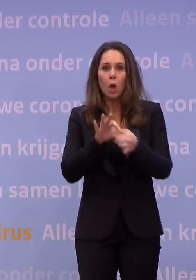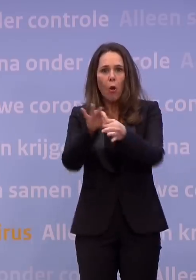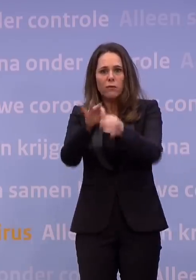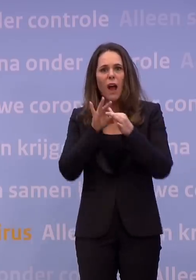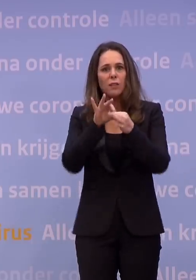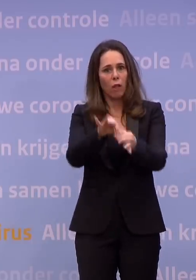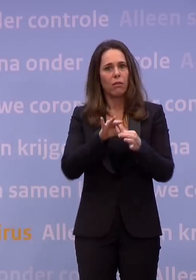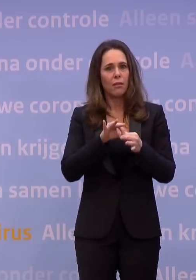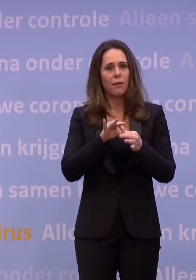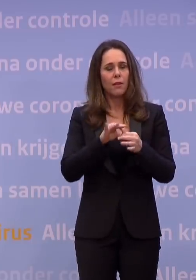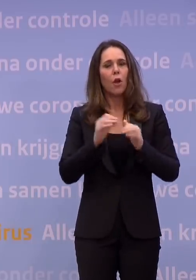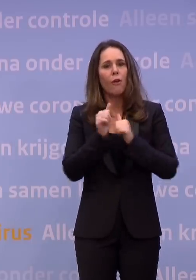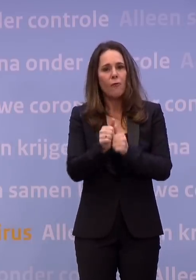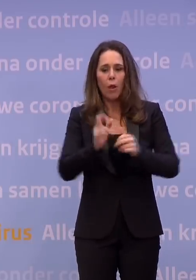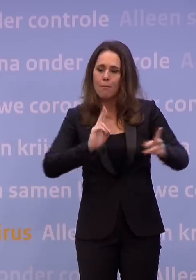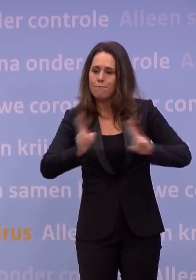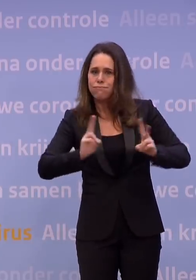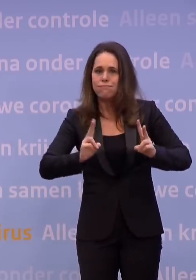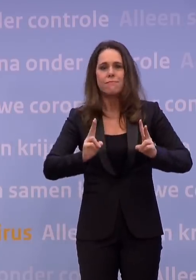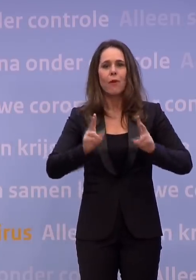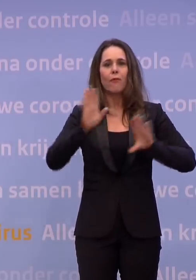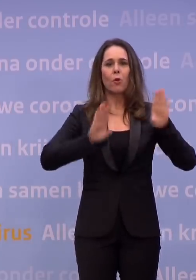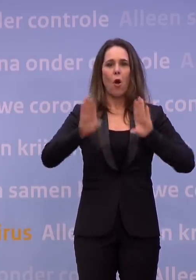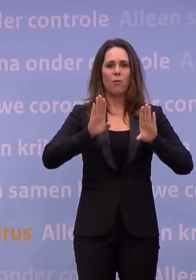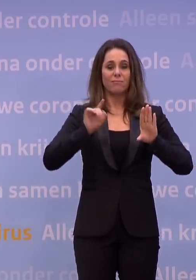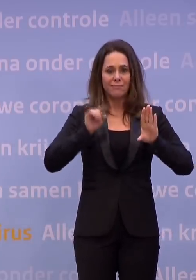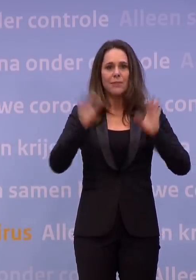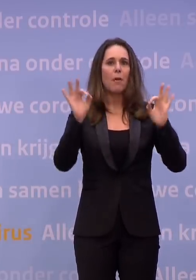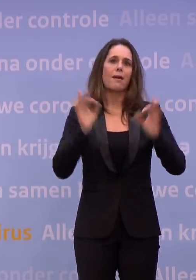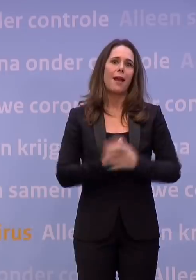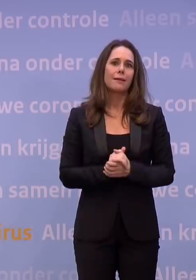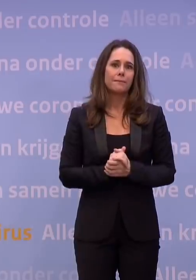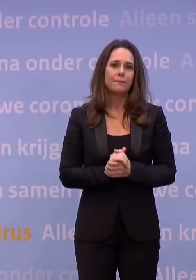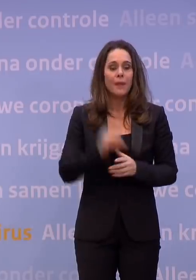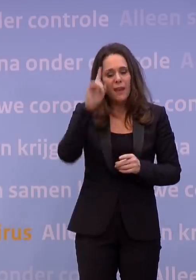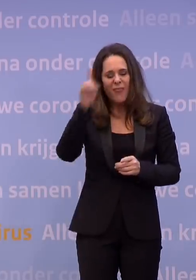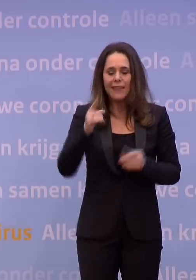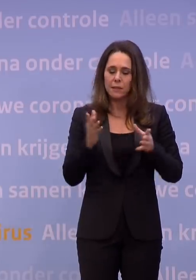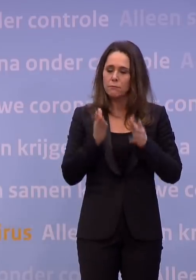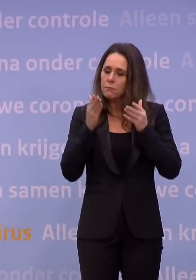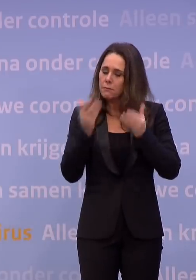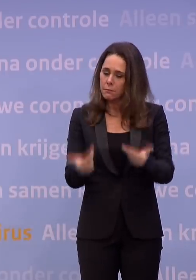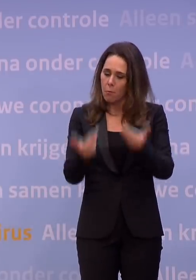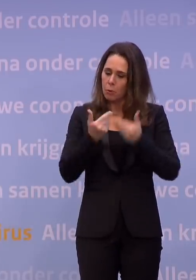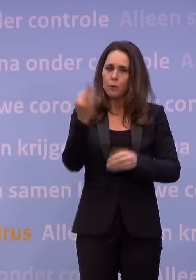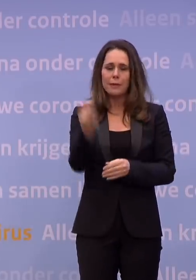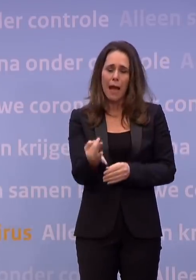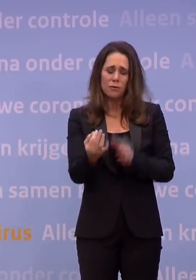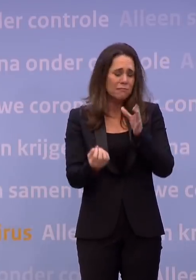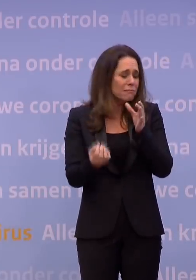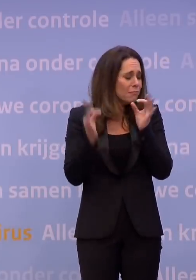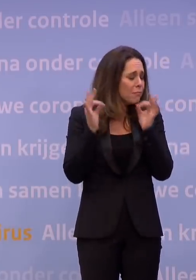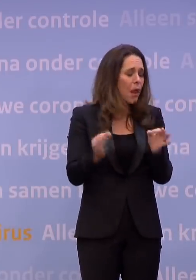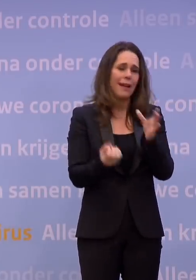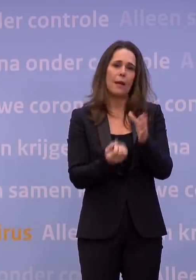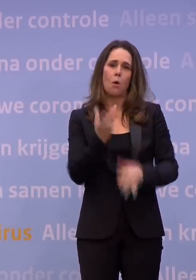want dat is en blijft de essentie. We weten namelijk dat bezoek thuis een belangrijke bron van besmetting is.